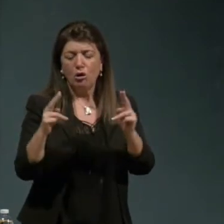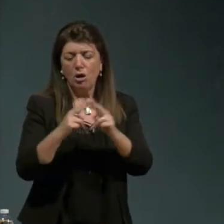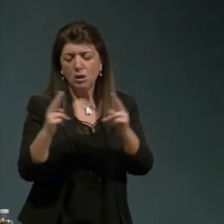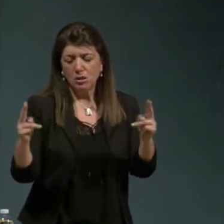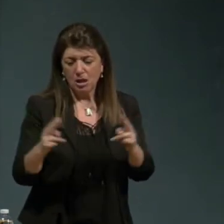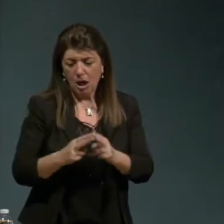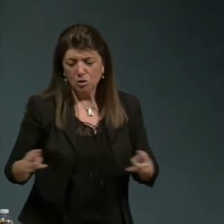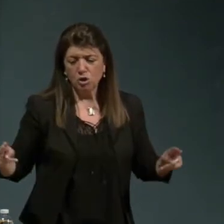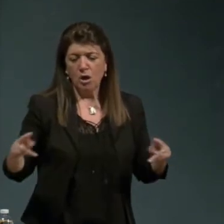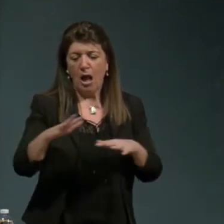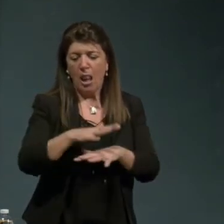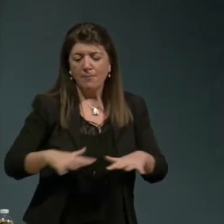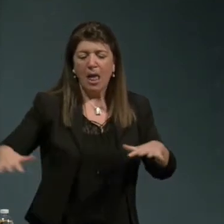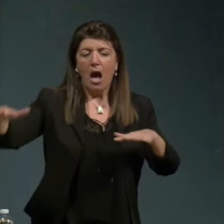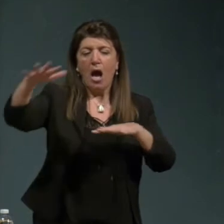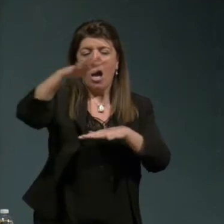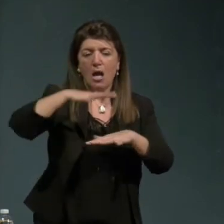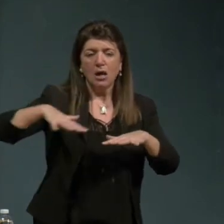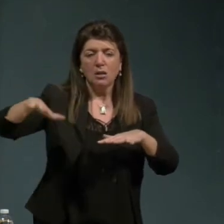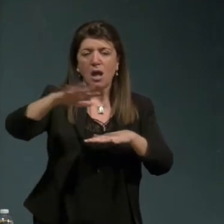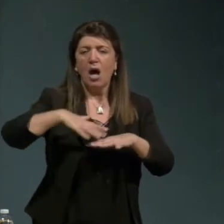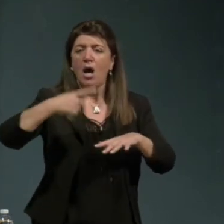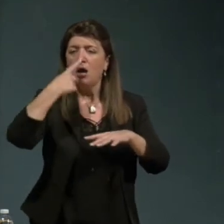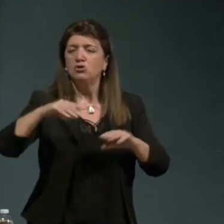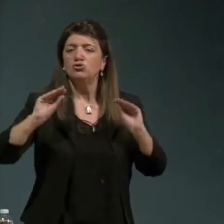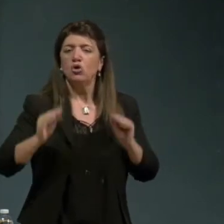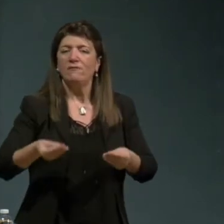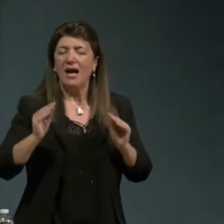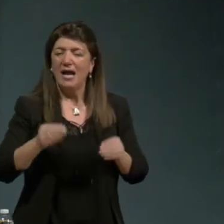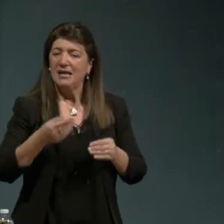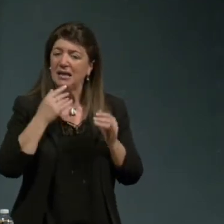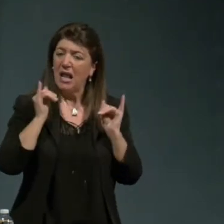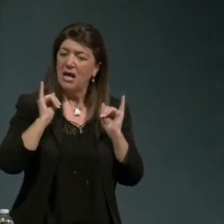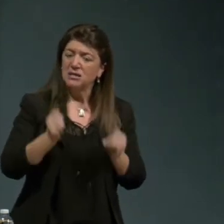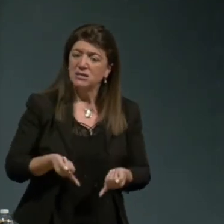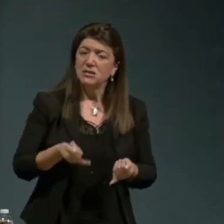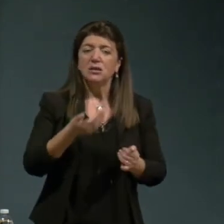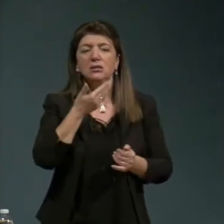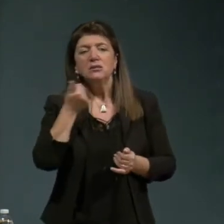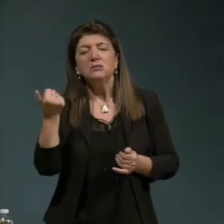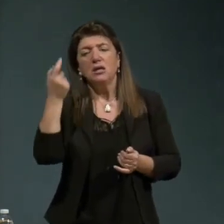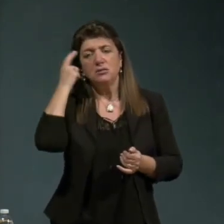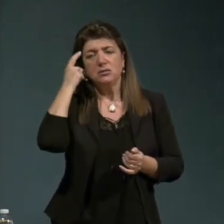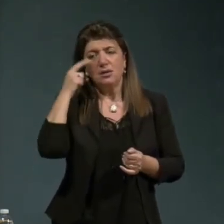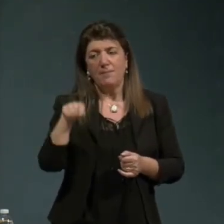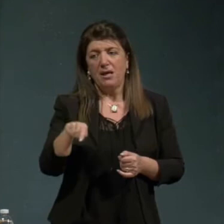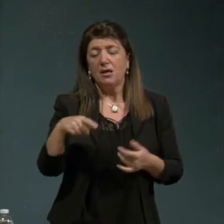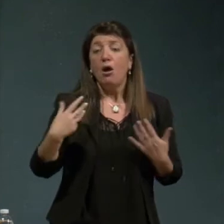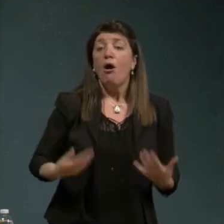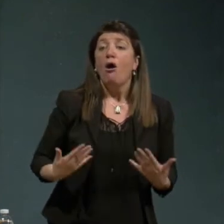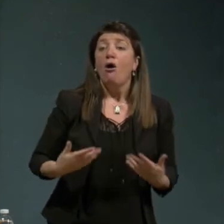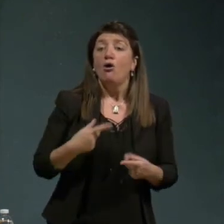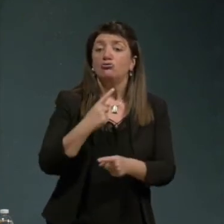planetaria studentile giovenile senza sapere questo oggi dobbiamo